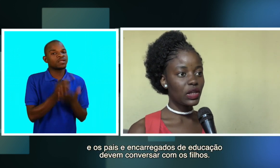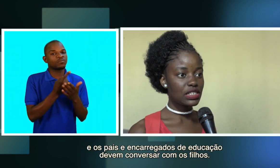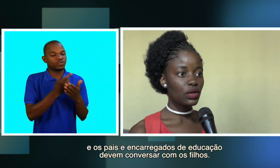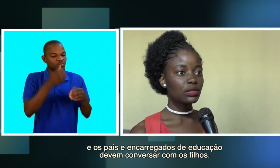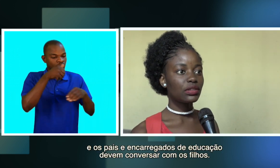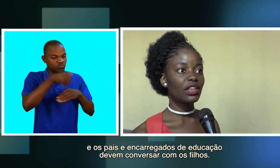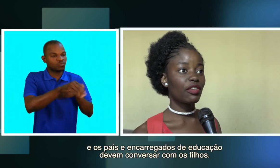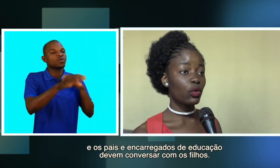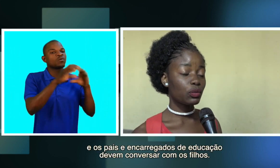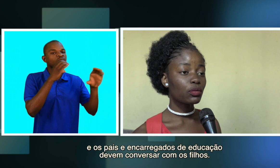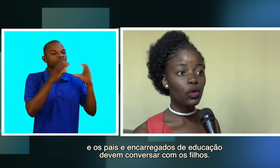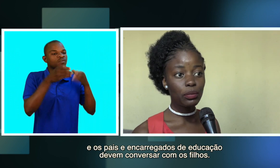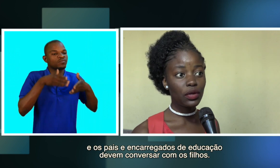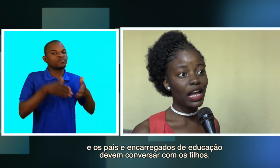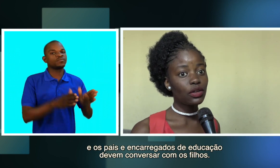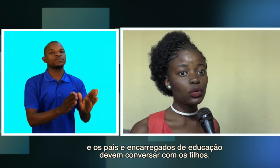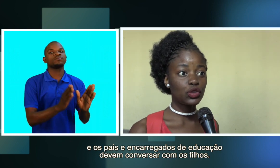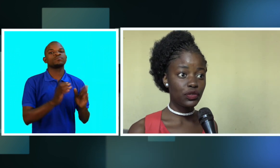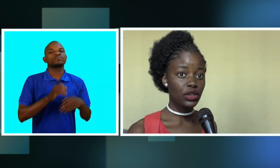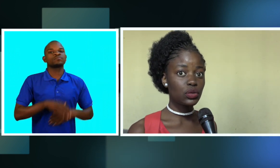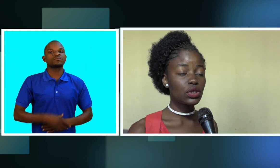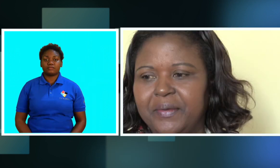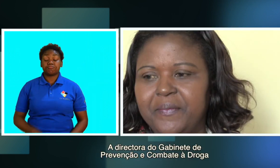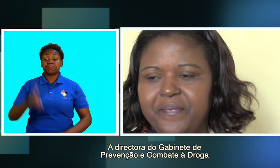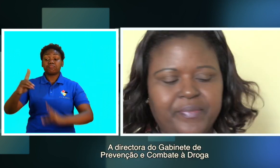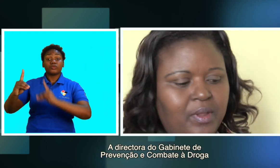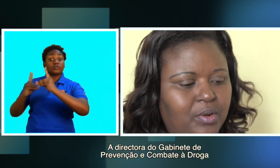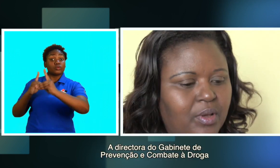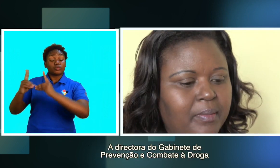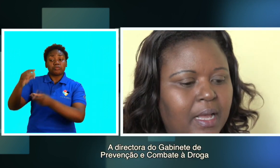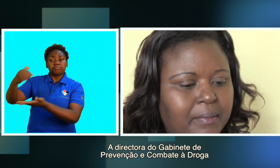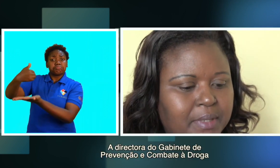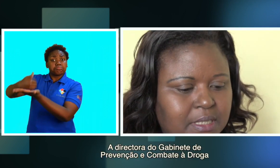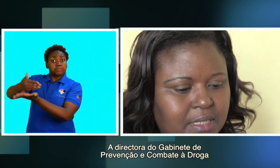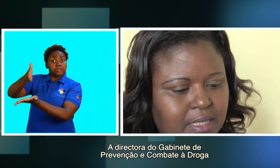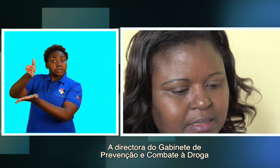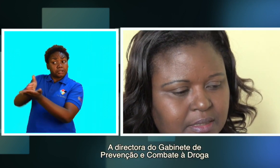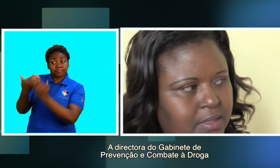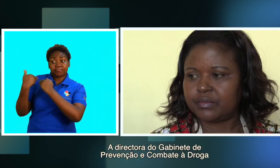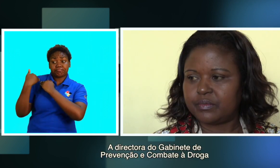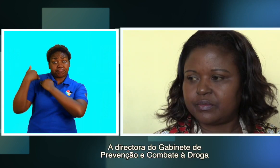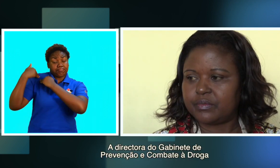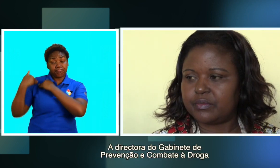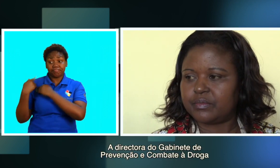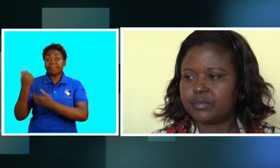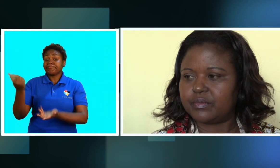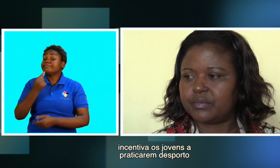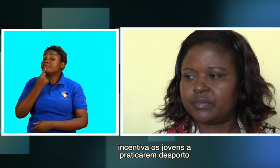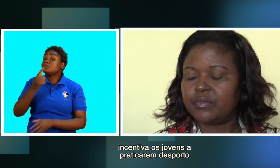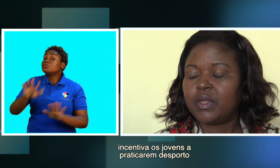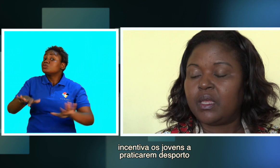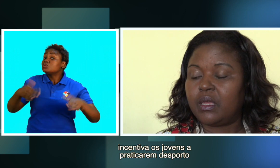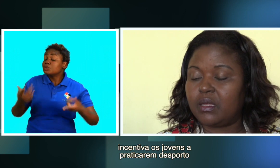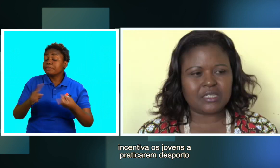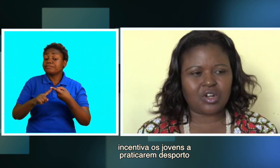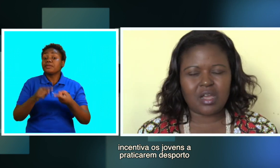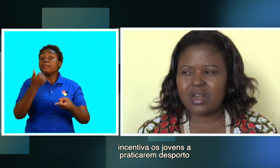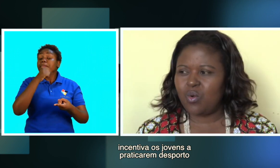educação devem comunicar com os filhos. A diretora do Gabinete de Prevenção e Combate à Droga incentiva os